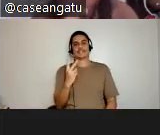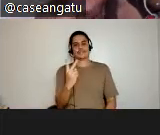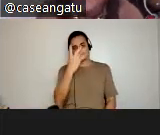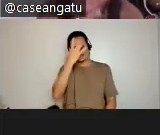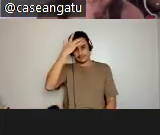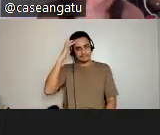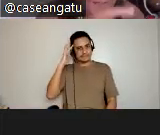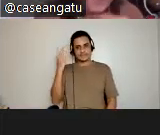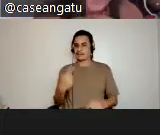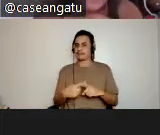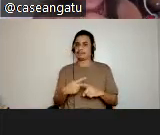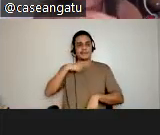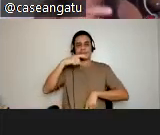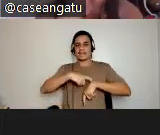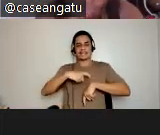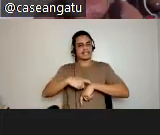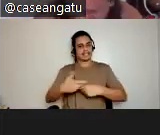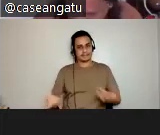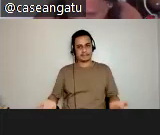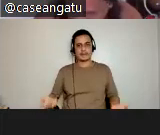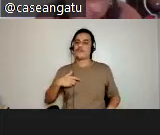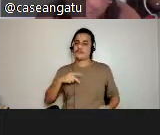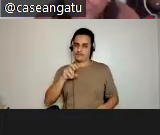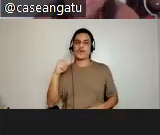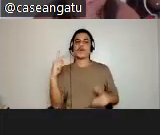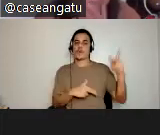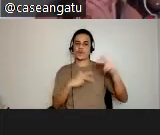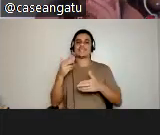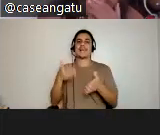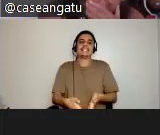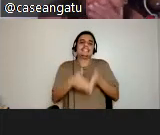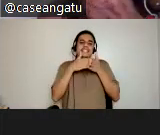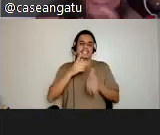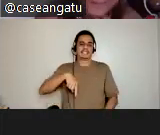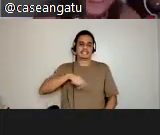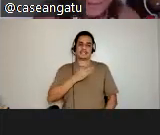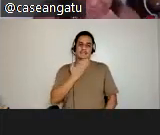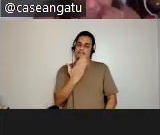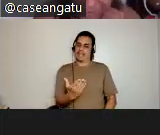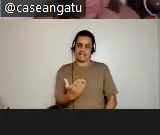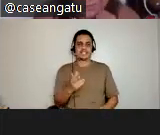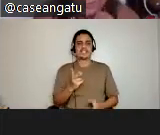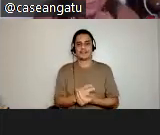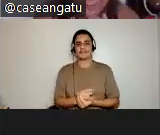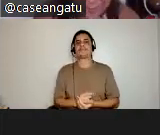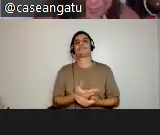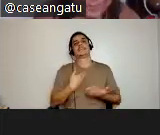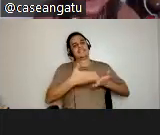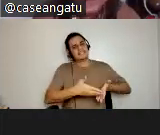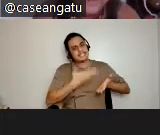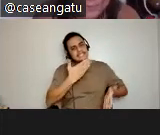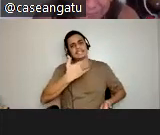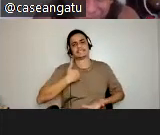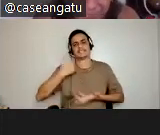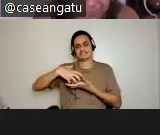Porque senão não dá. Eu vou ter que cortar bastante das licenças que a gente pede, que se a gente não anda, né? A gente pede a licença aos nossos anciões,